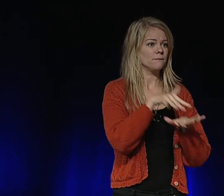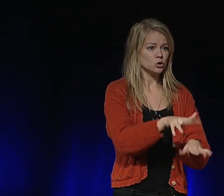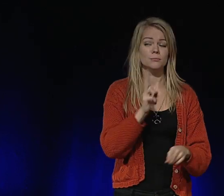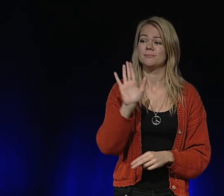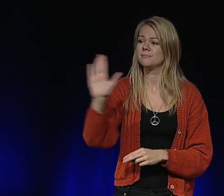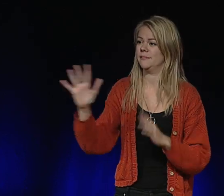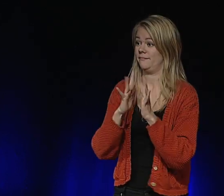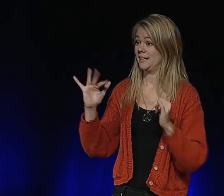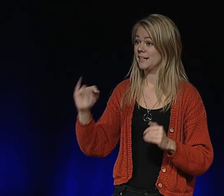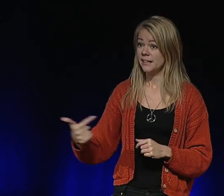normen.